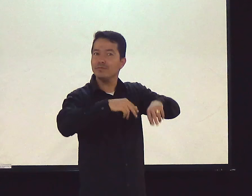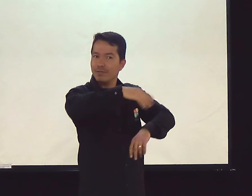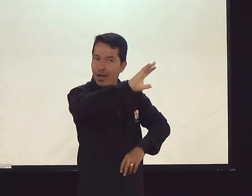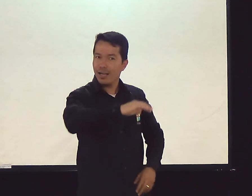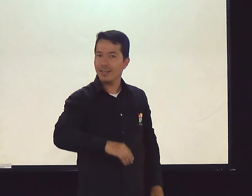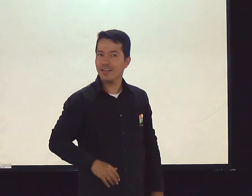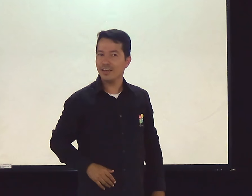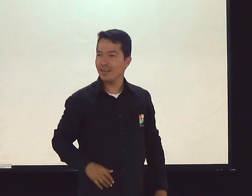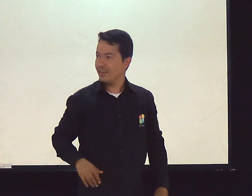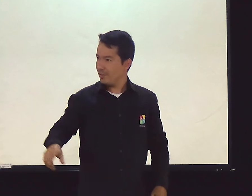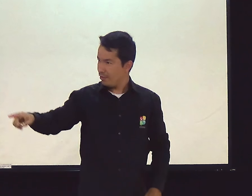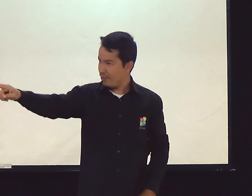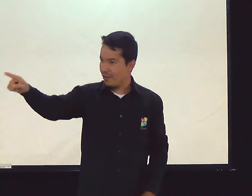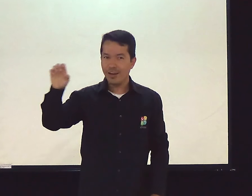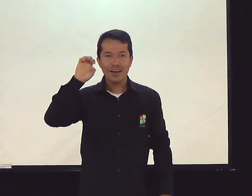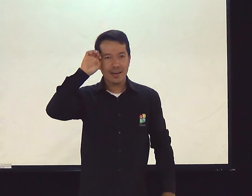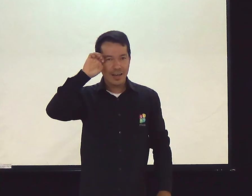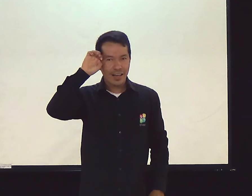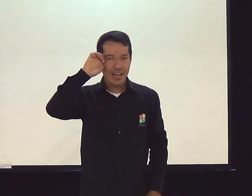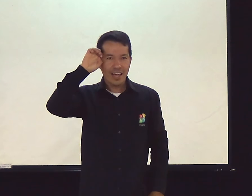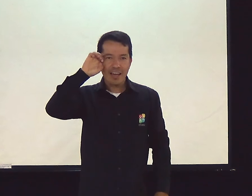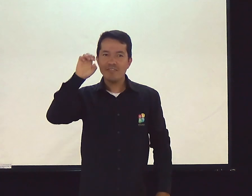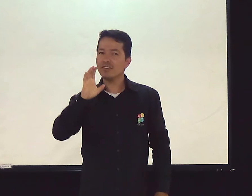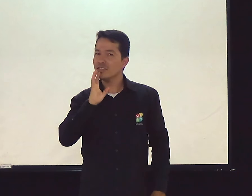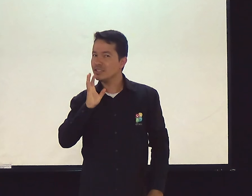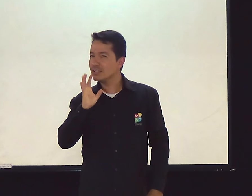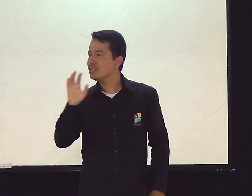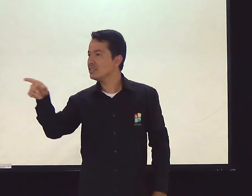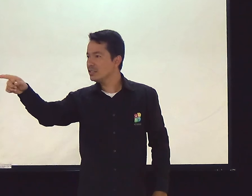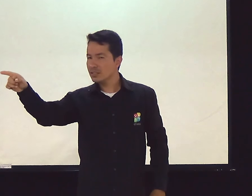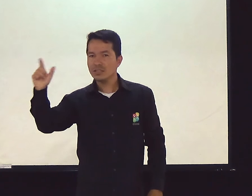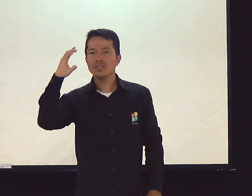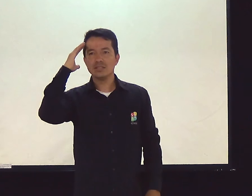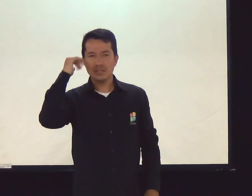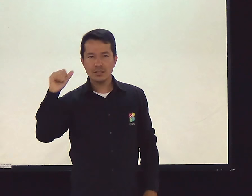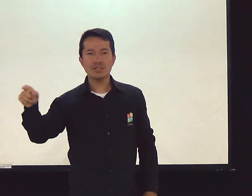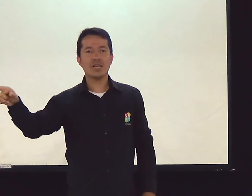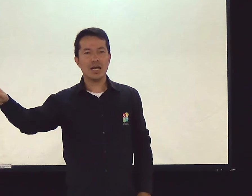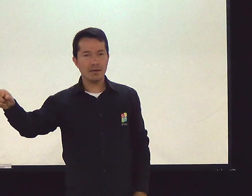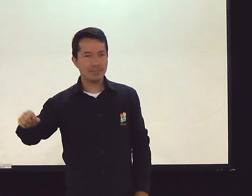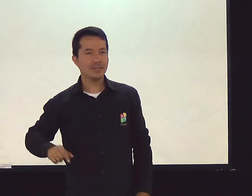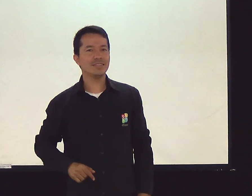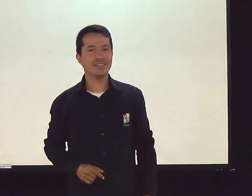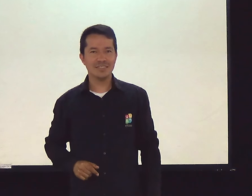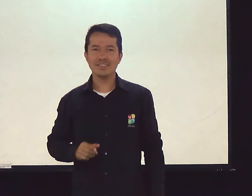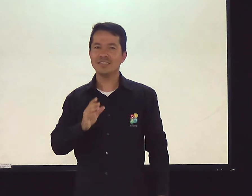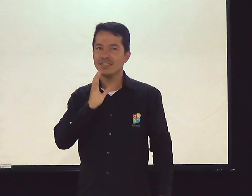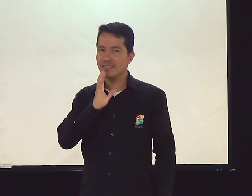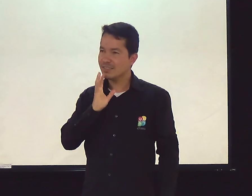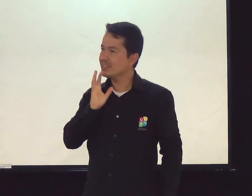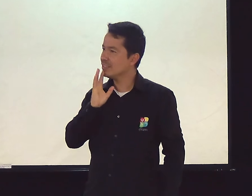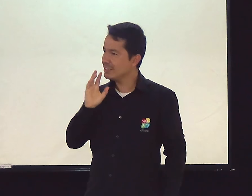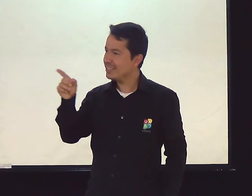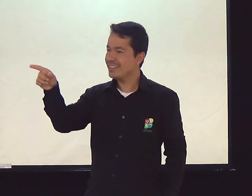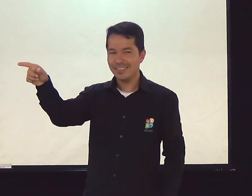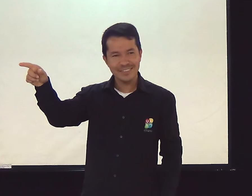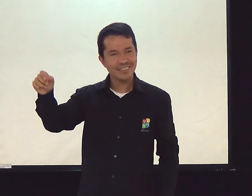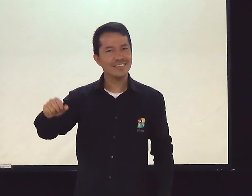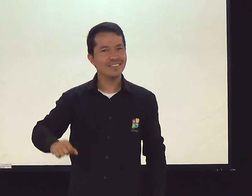É. Se você dorme... O Ever sabe. Né, Ever? Você sabe, né? Se o soldado